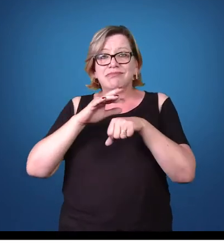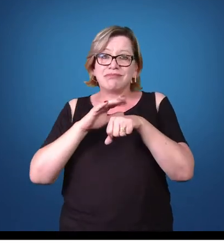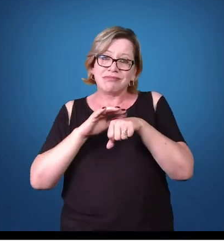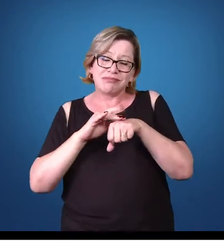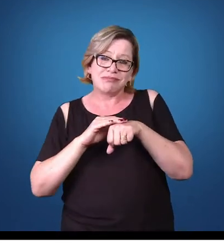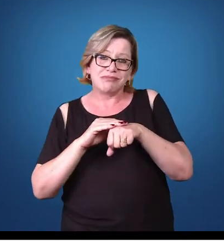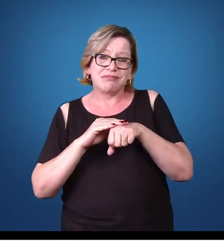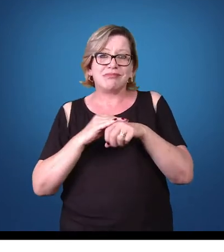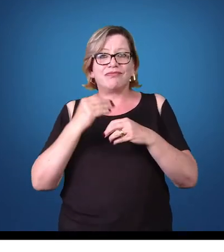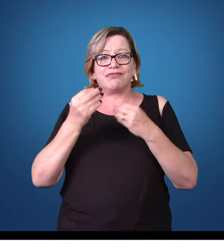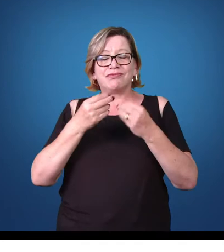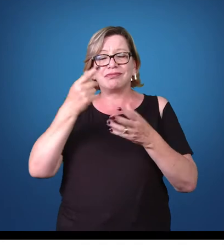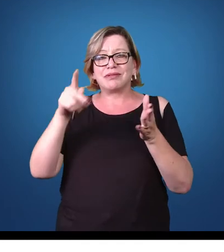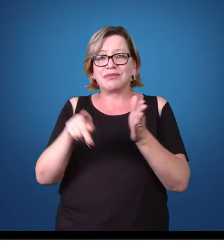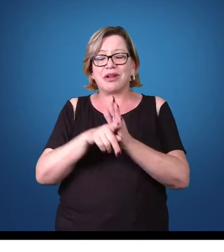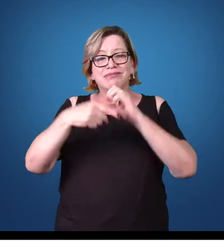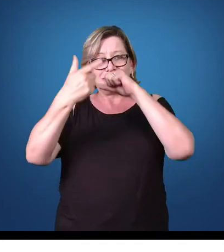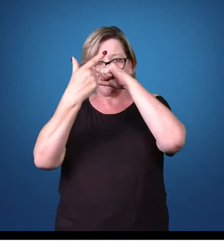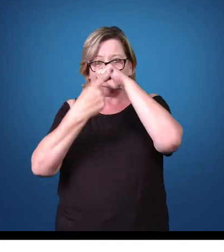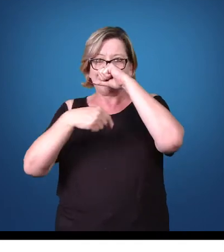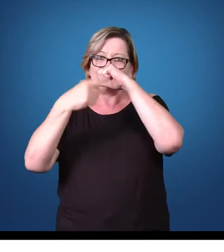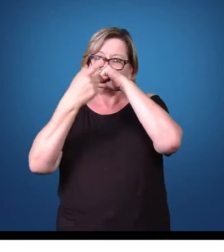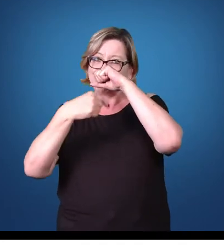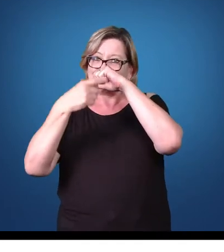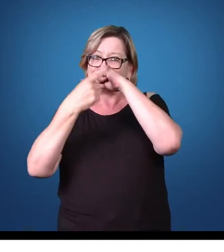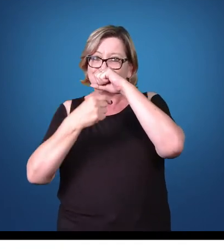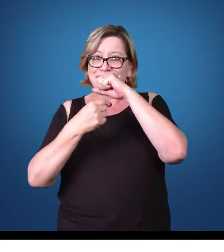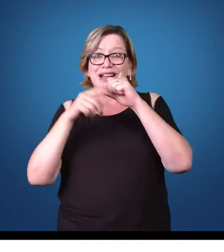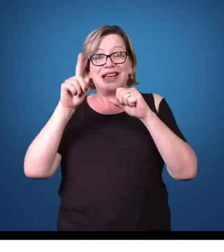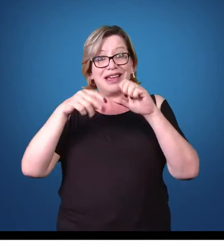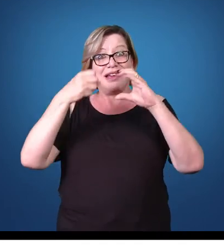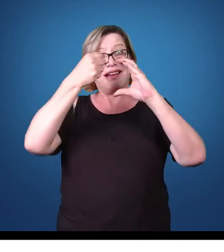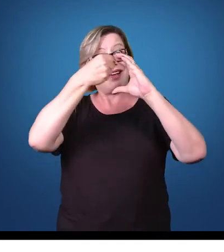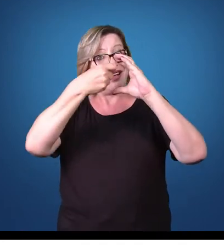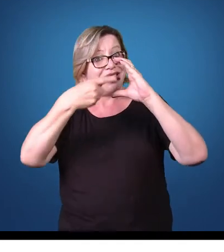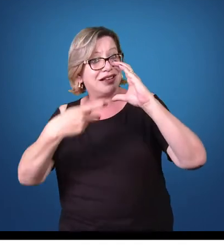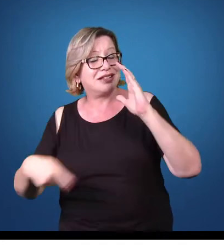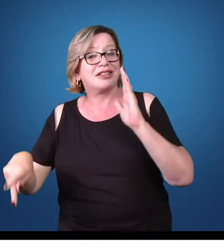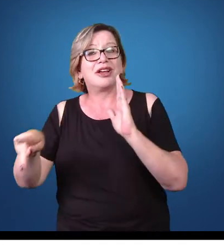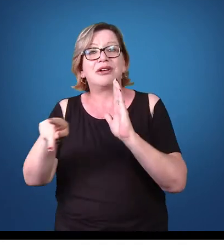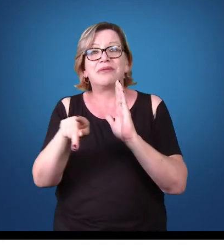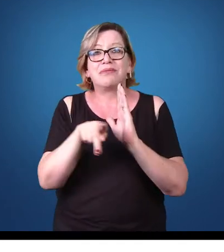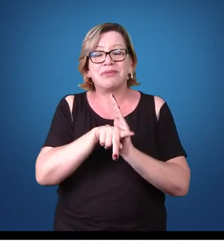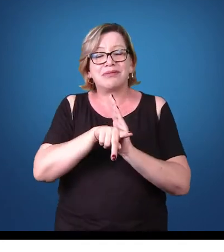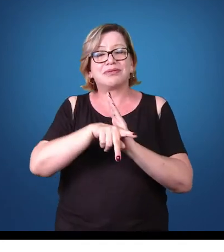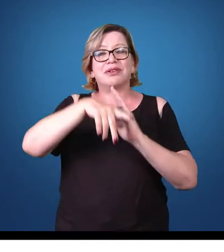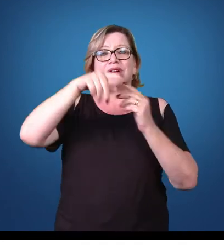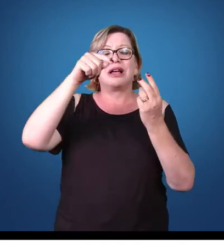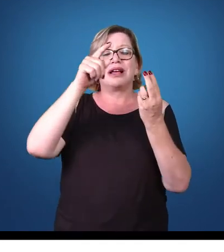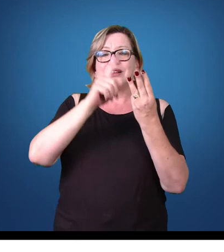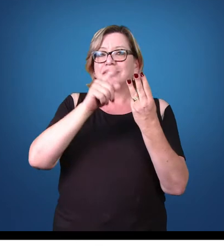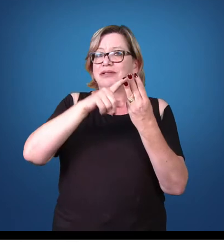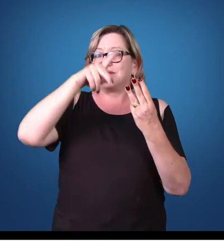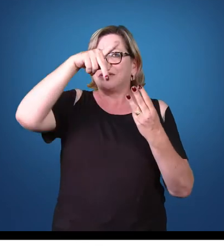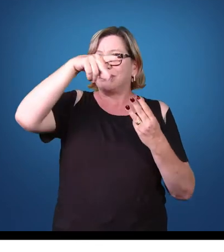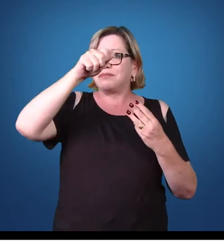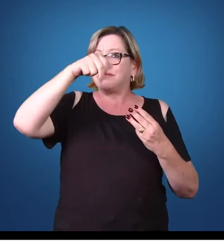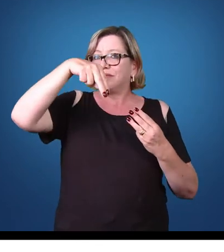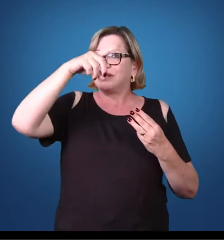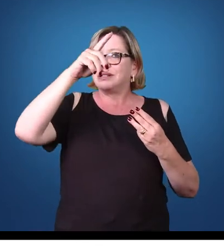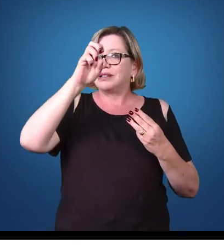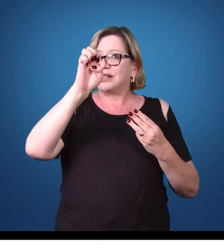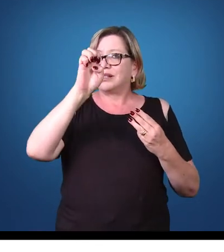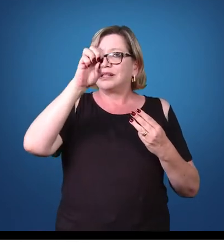sintomas da gripe. E isso é característico de uma pandemia. Não é o melhor exemplo no caso para